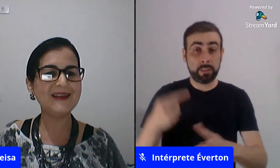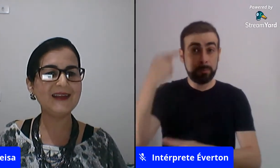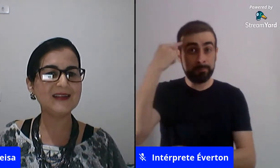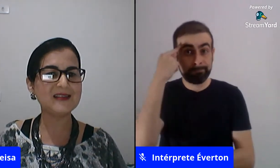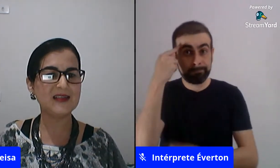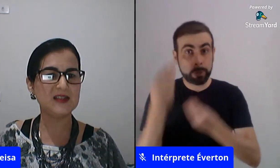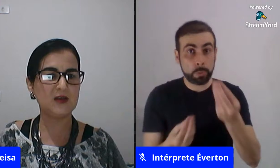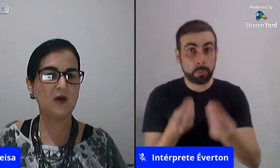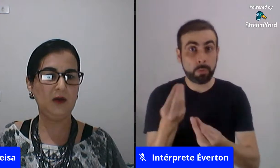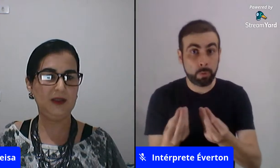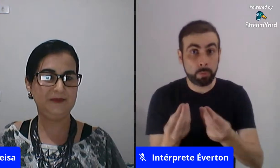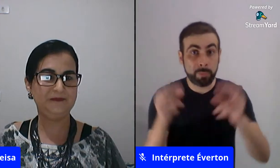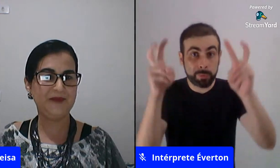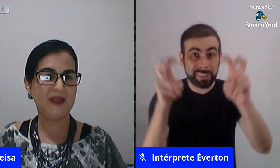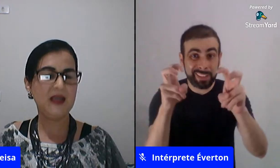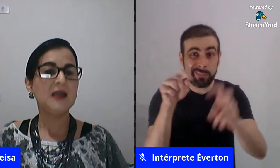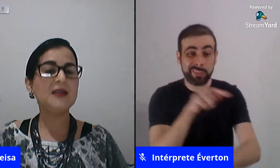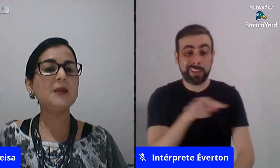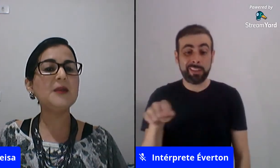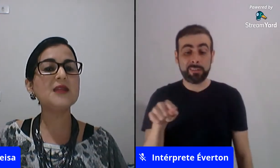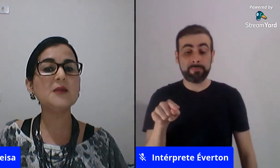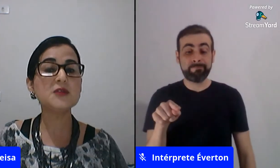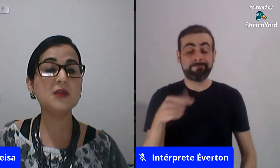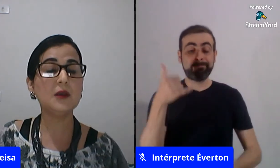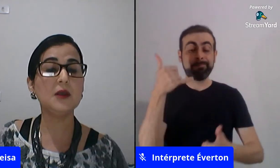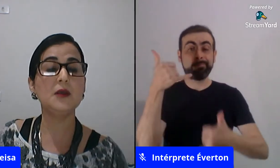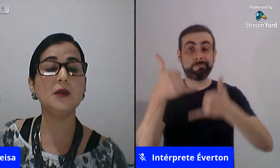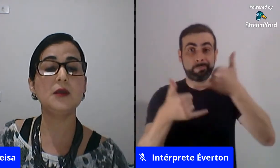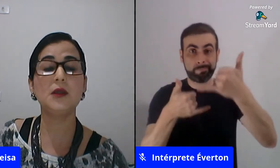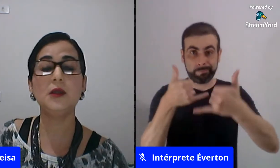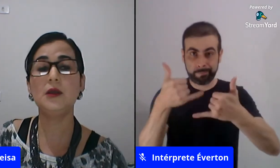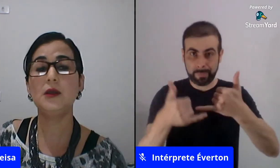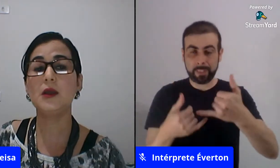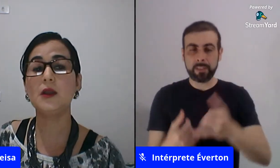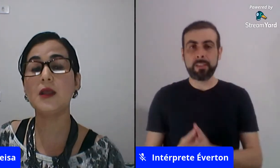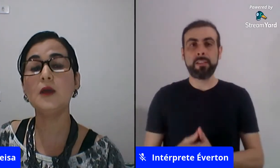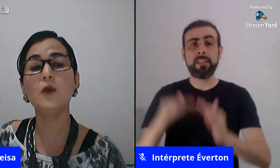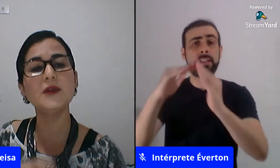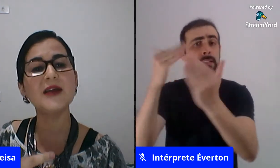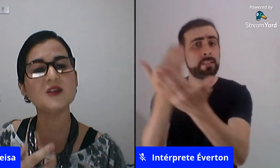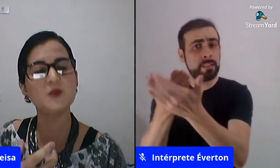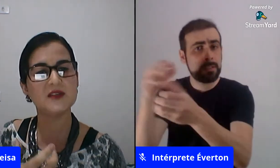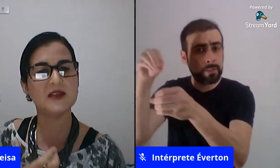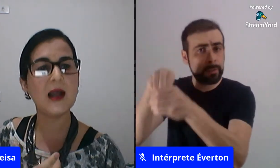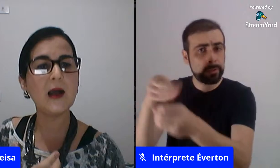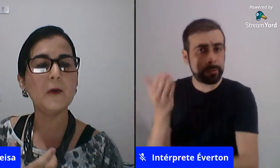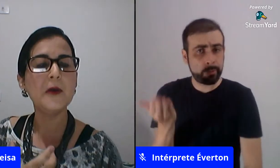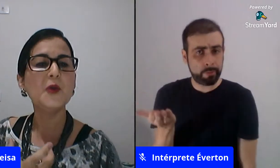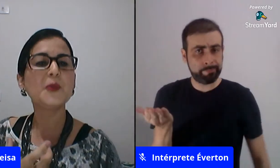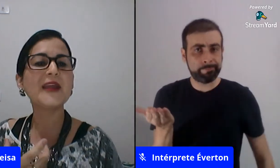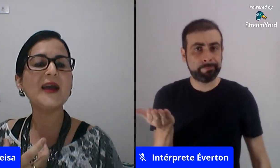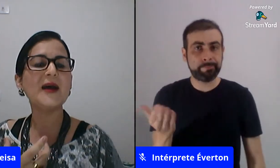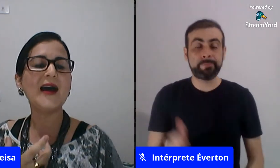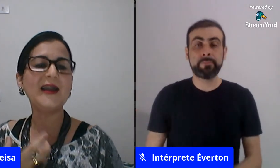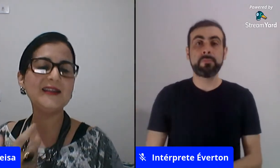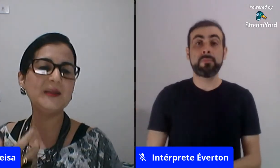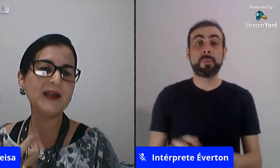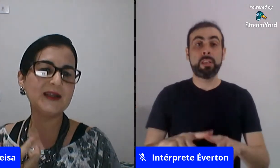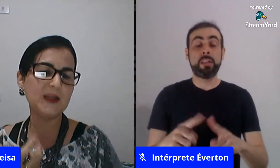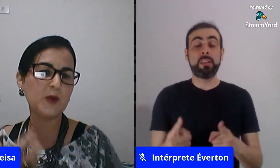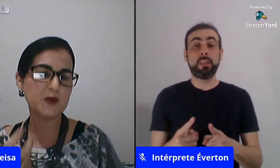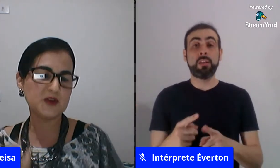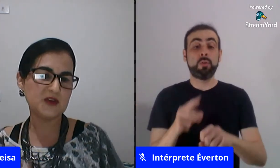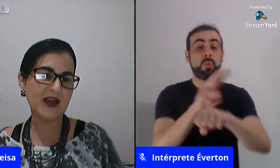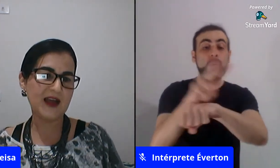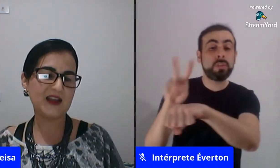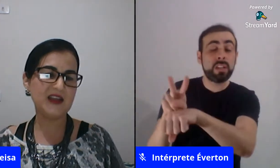brincadeiras na escola e também temos que ter um cuidado especial porque além da